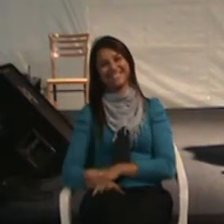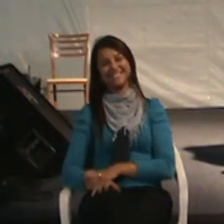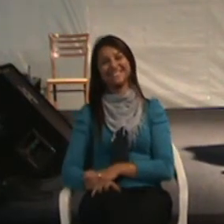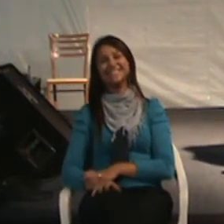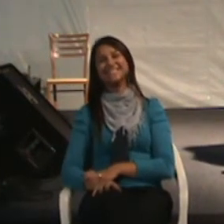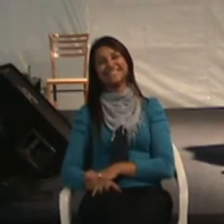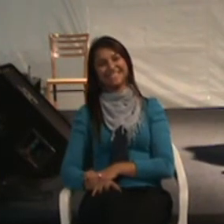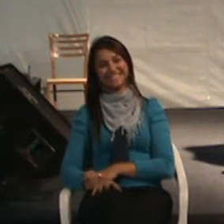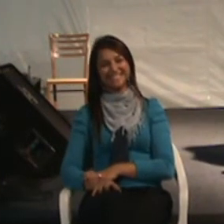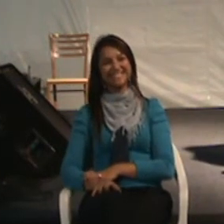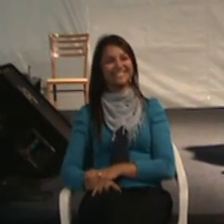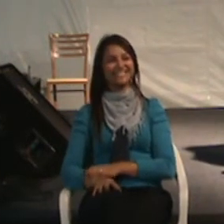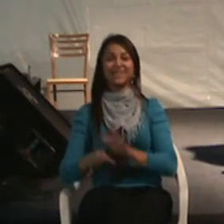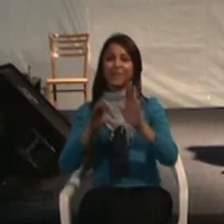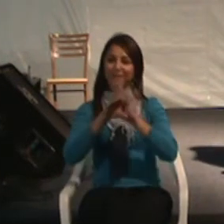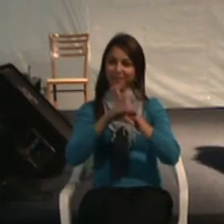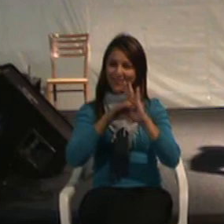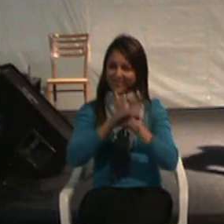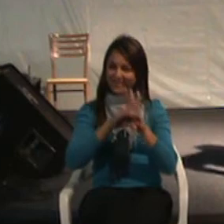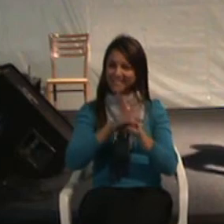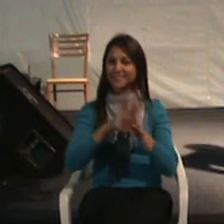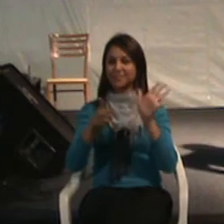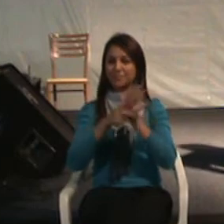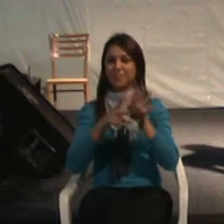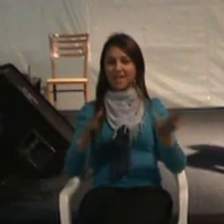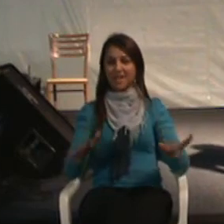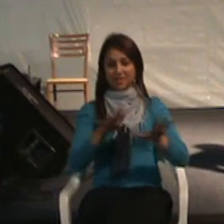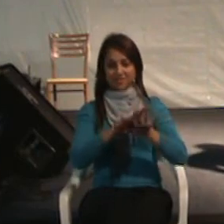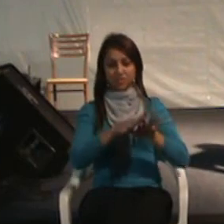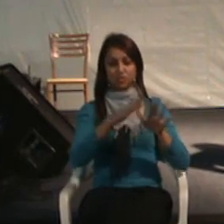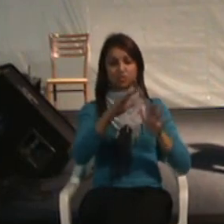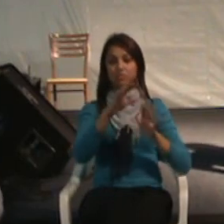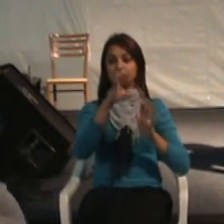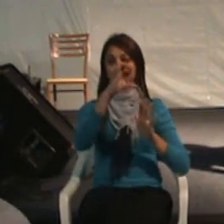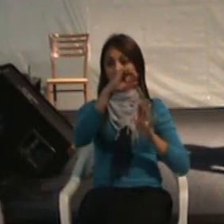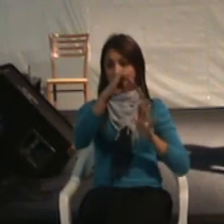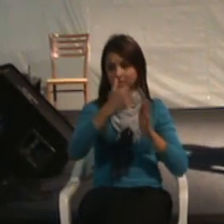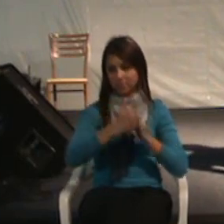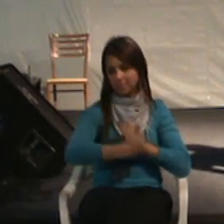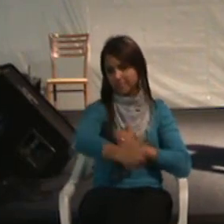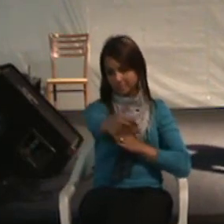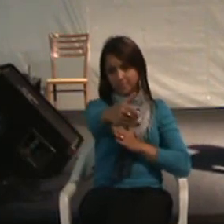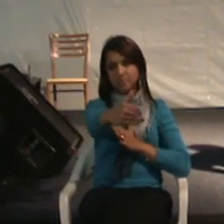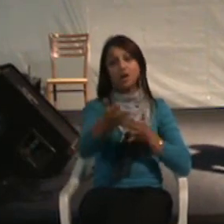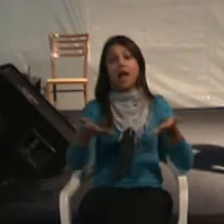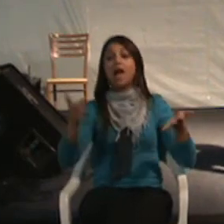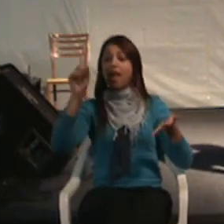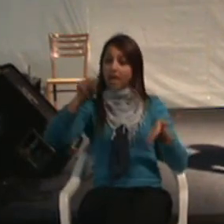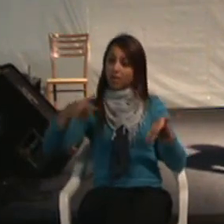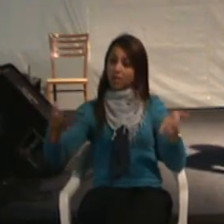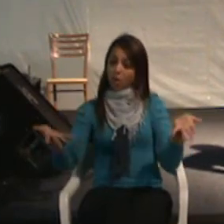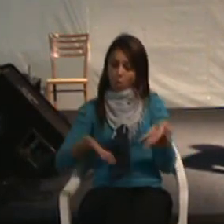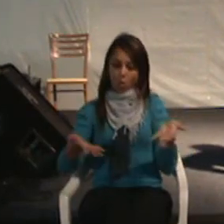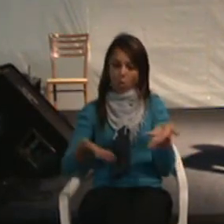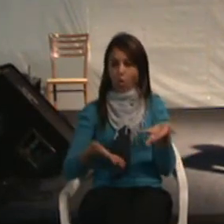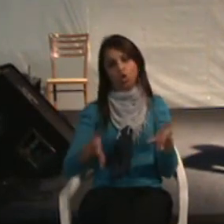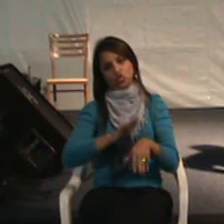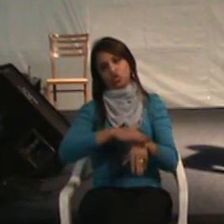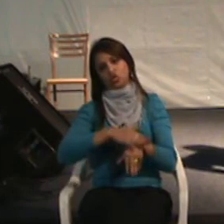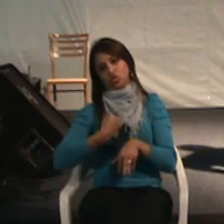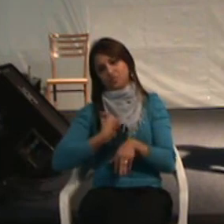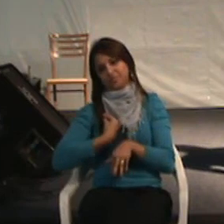conceito e paradigma, universalidade e inclusão de 90 em diante, que é o momento que nós